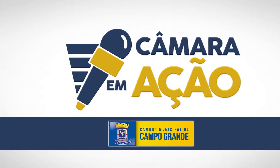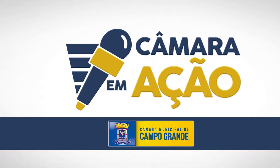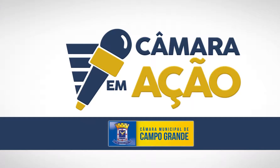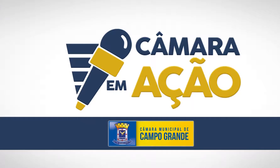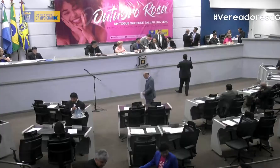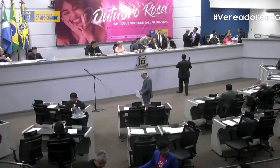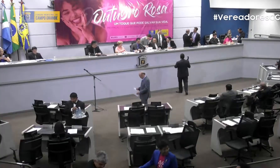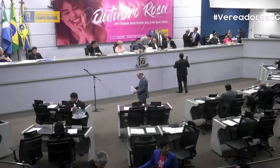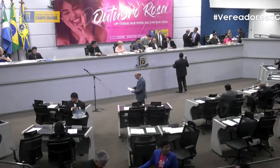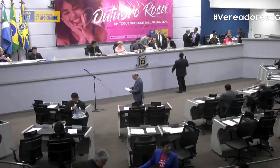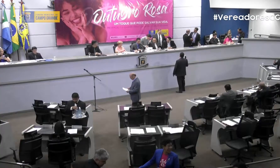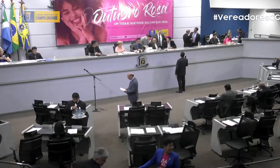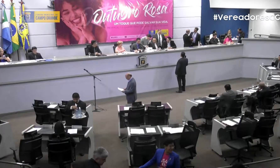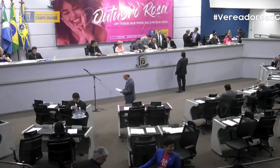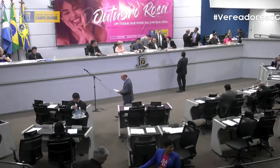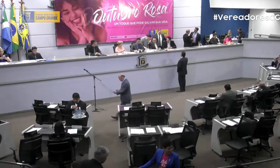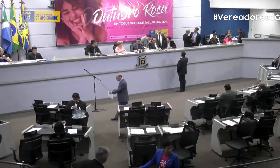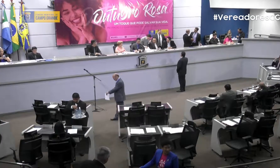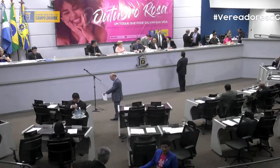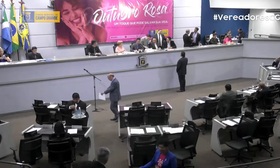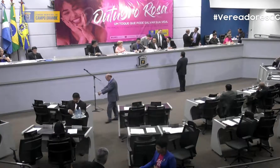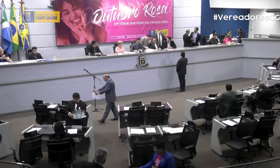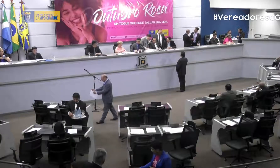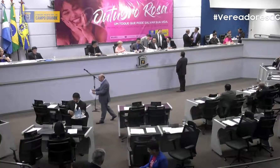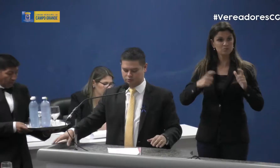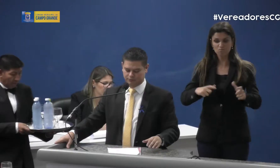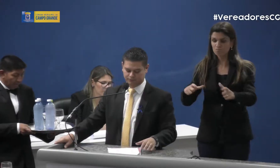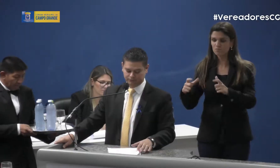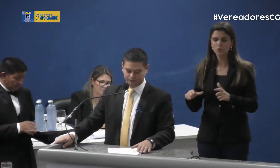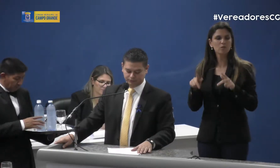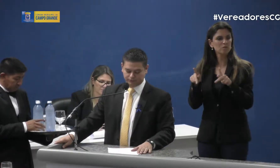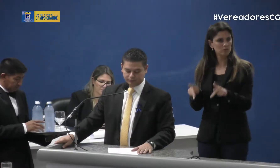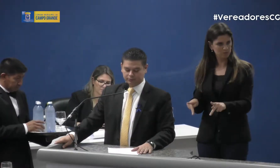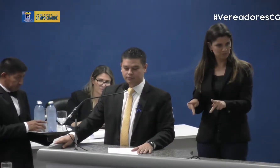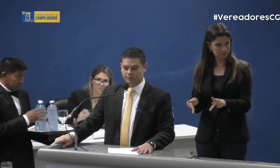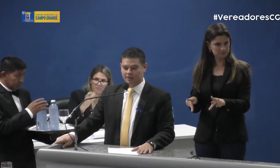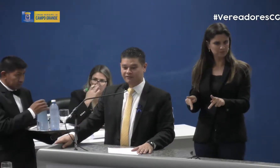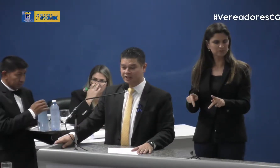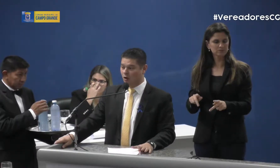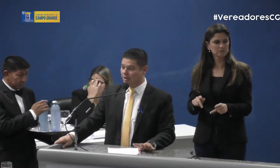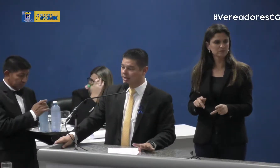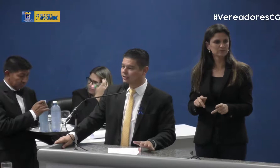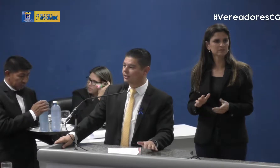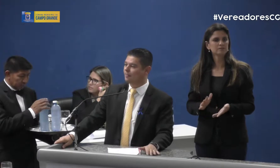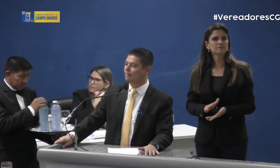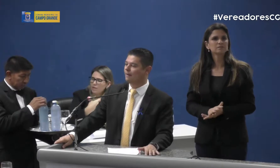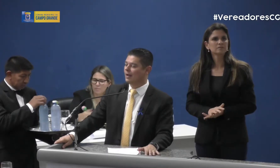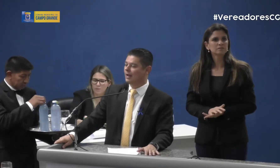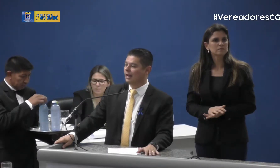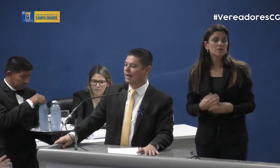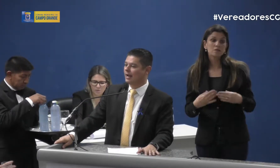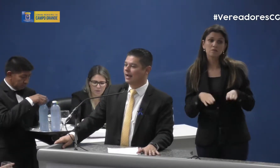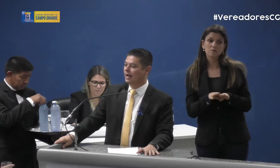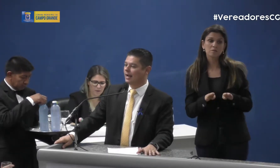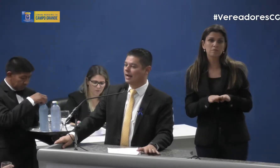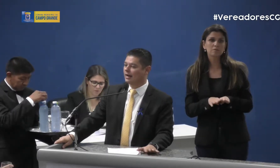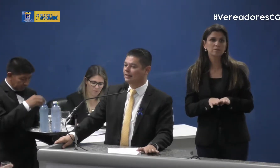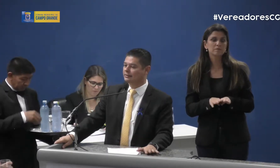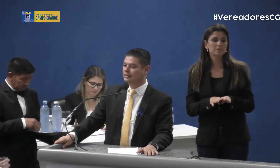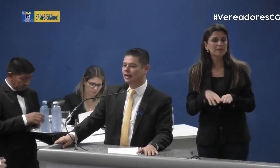Foi aprovado pela Câmara Municipal o projeto de lei do vereador Otávio Trade criando o Centro Municipal de Interpretação de Libras em Campo